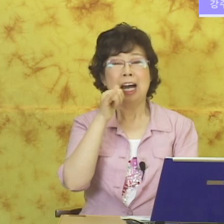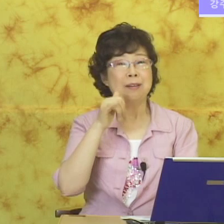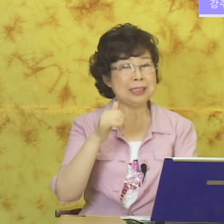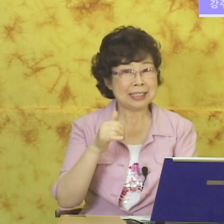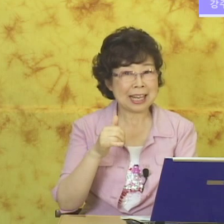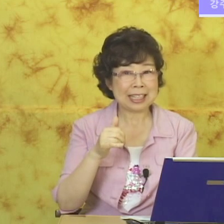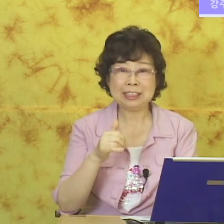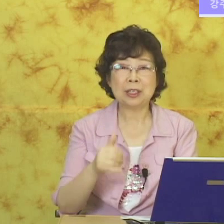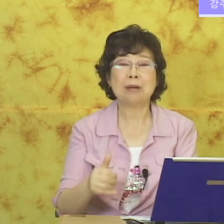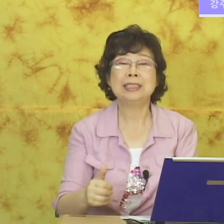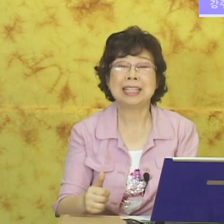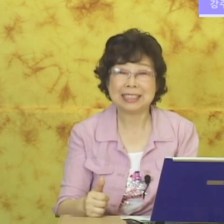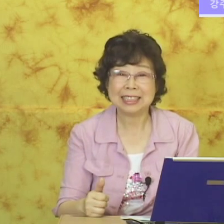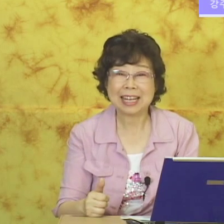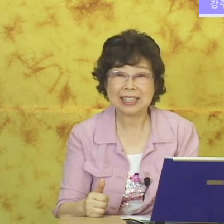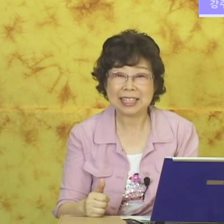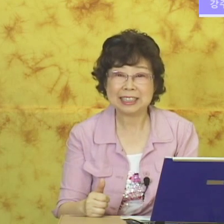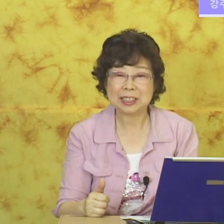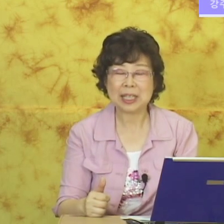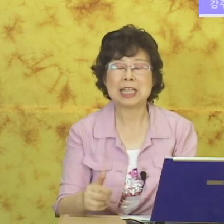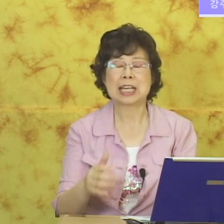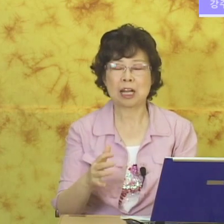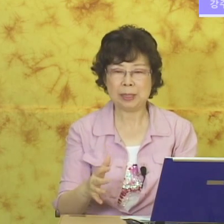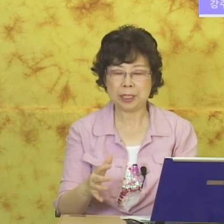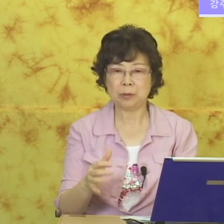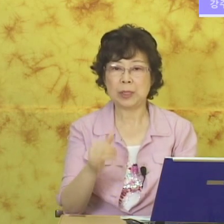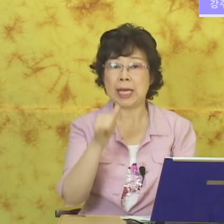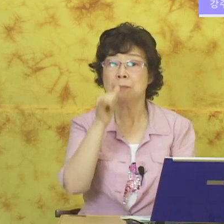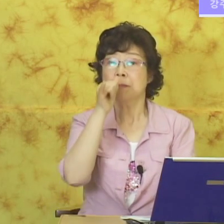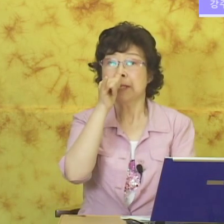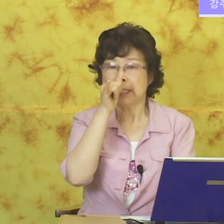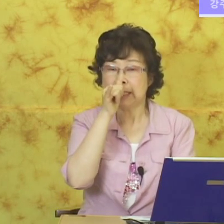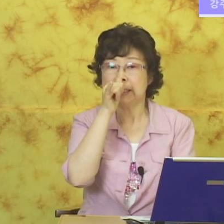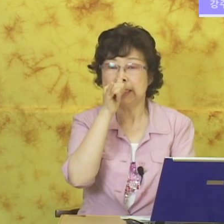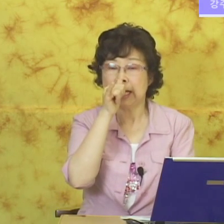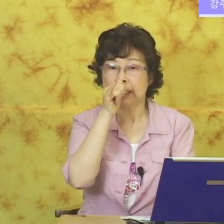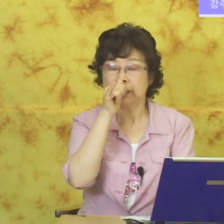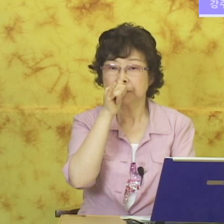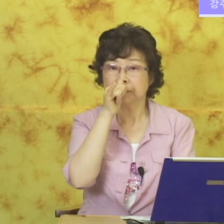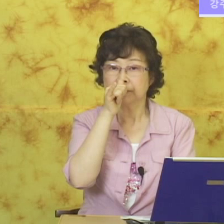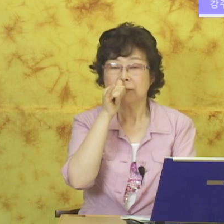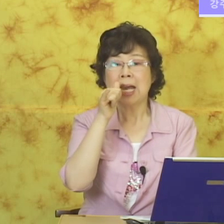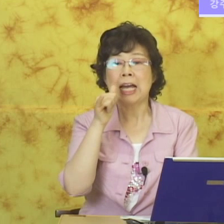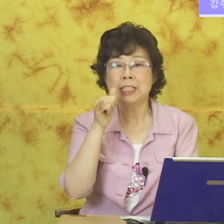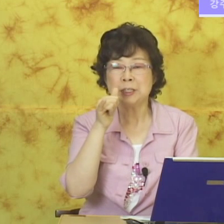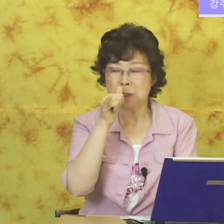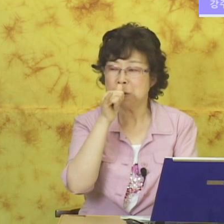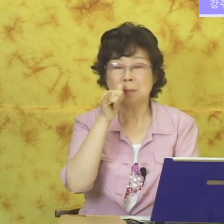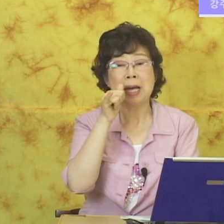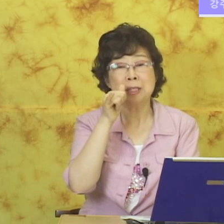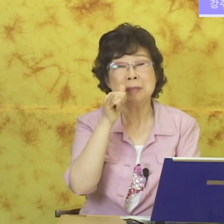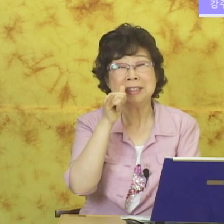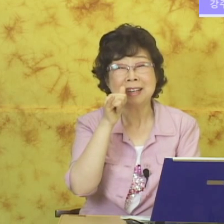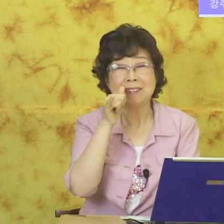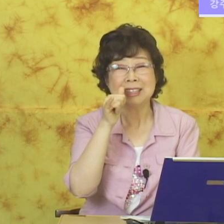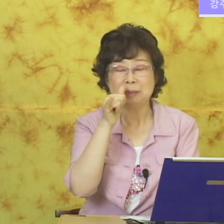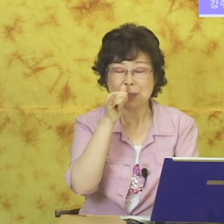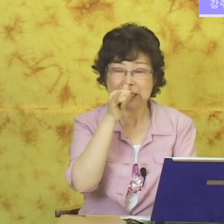아버지 있다 안 하죠. 아버지 계신다 해야 되겠죠. 예 사람일 경우에 계신다. 아기의 경우에 아기는 뭐 있다라고 하지만.